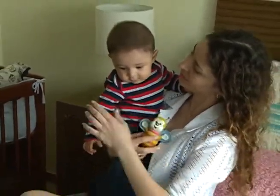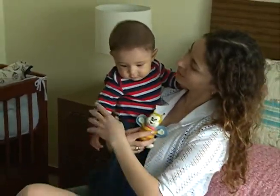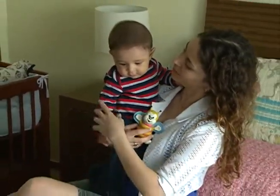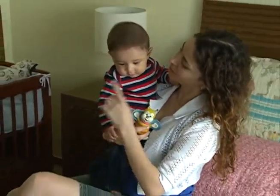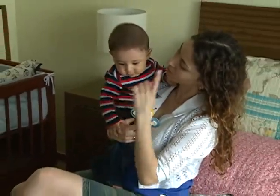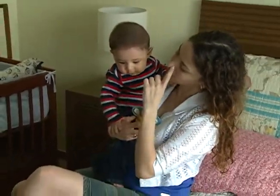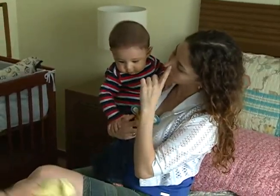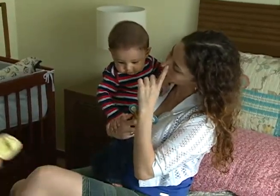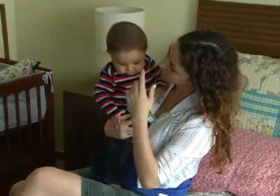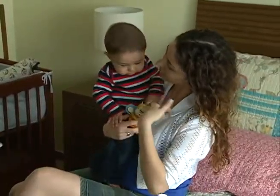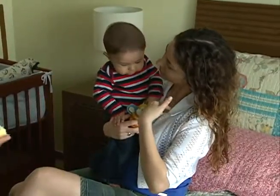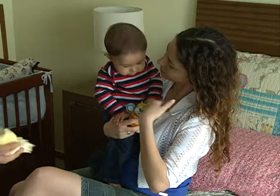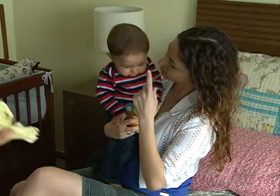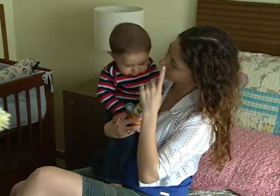Ó, eu, mamãe.